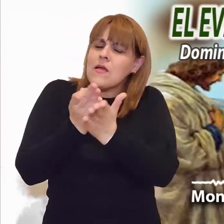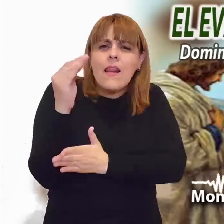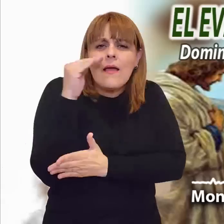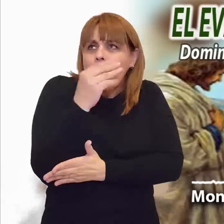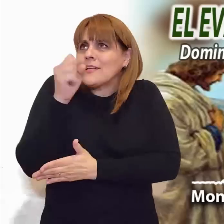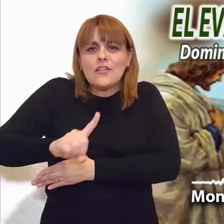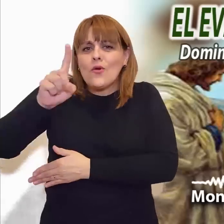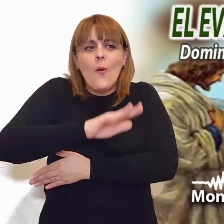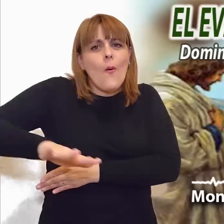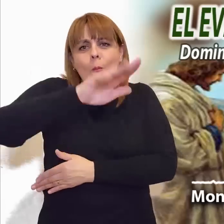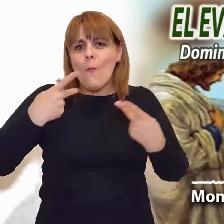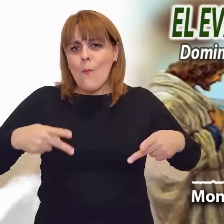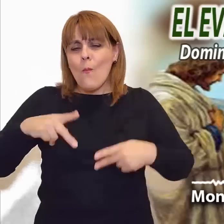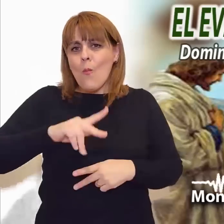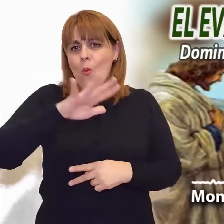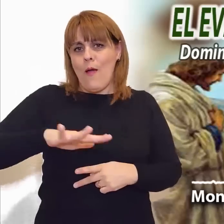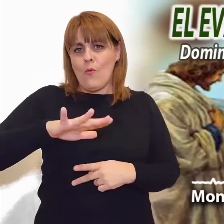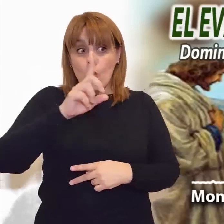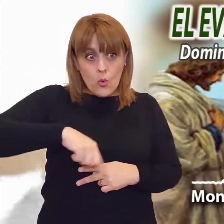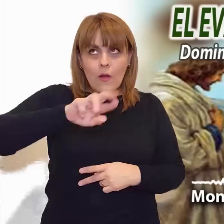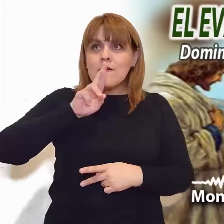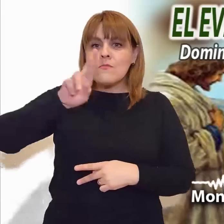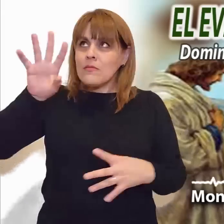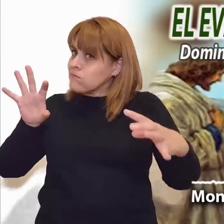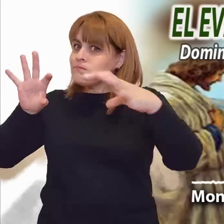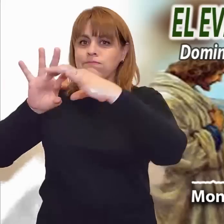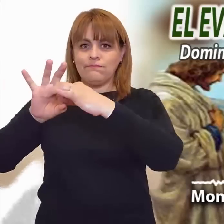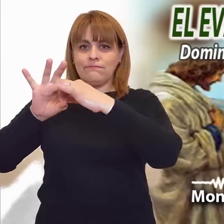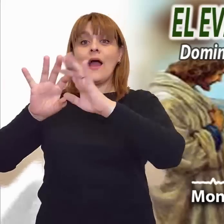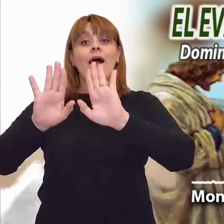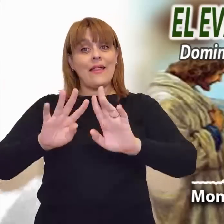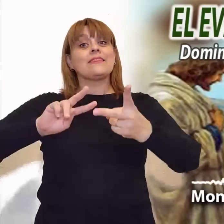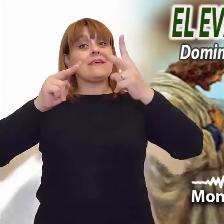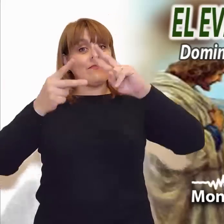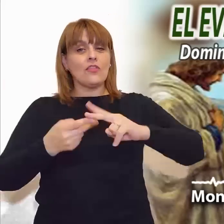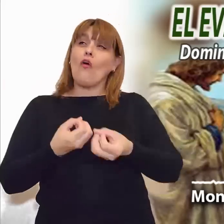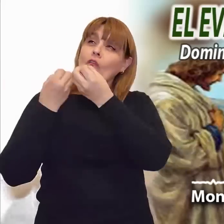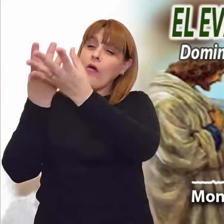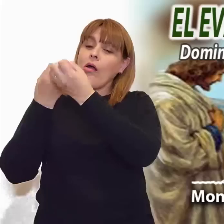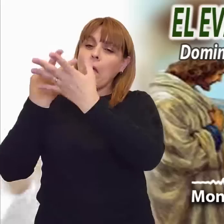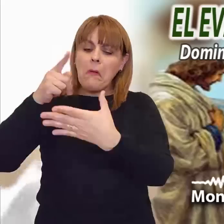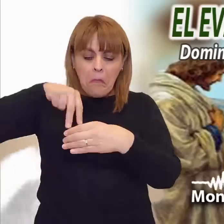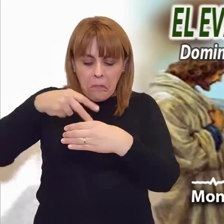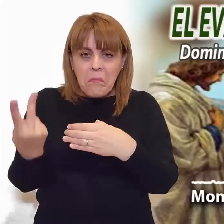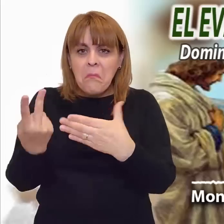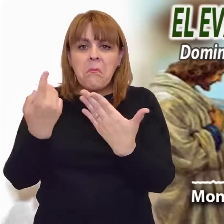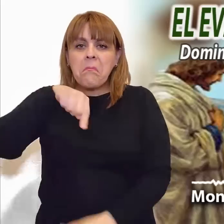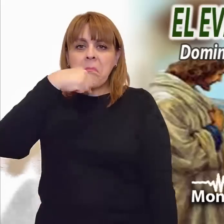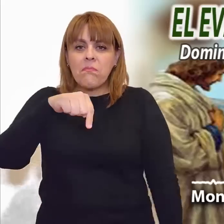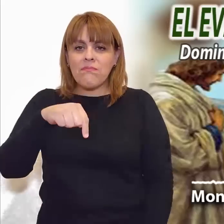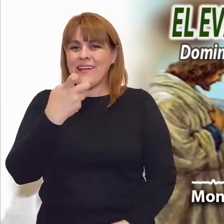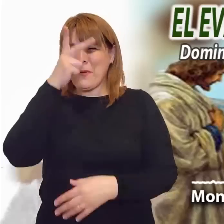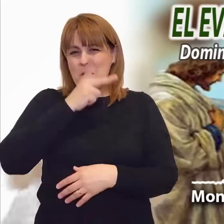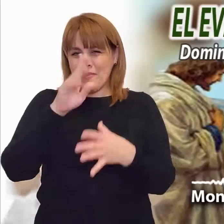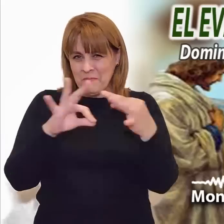es el pretexto para el desprecio de los demás. Yo no he venido a llamar a los justos, sino a los